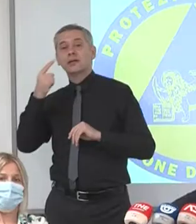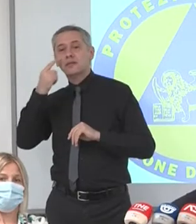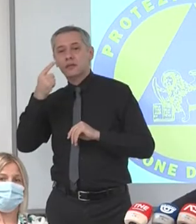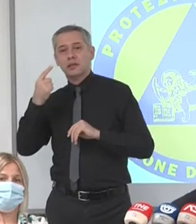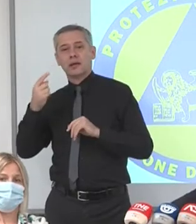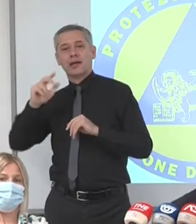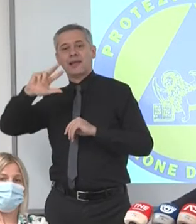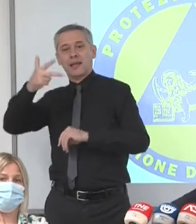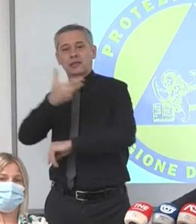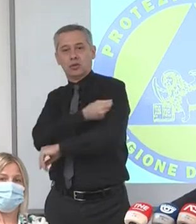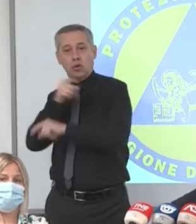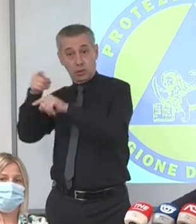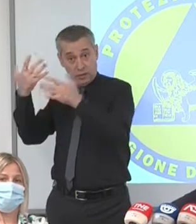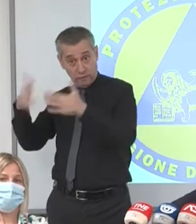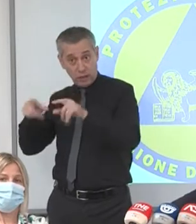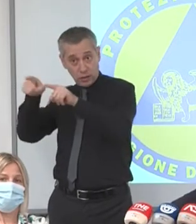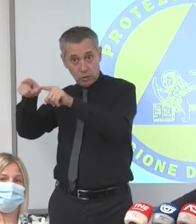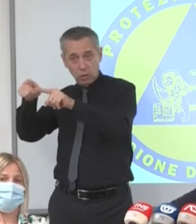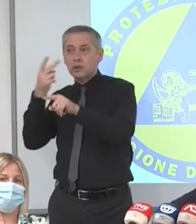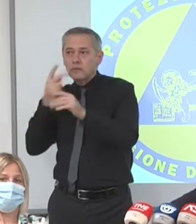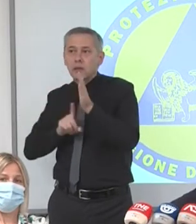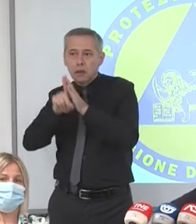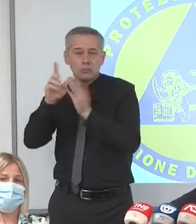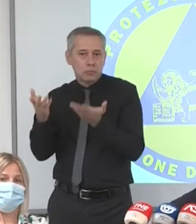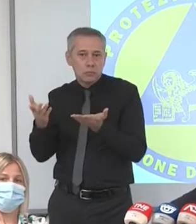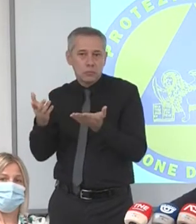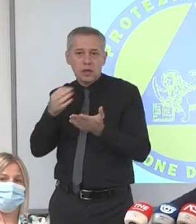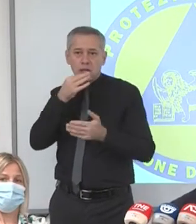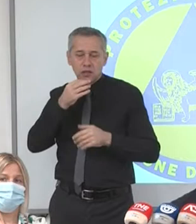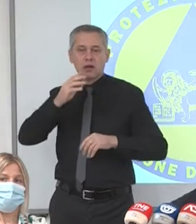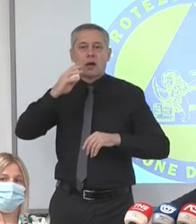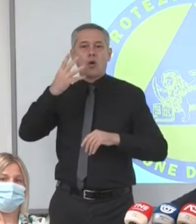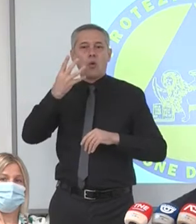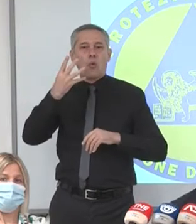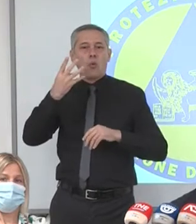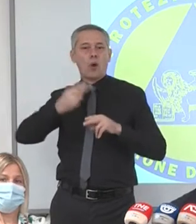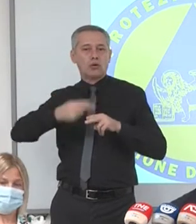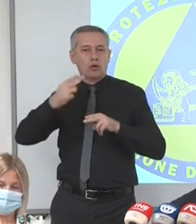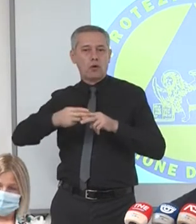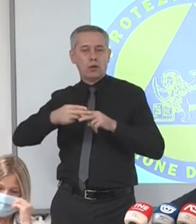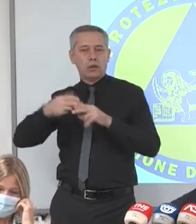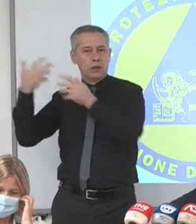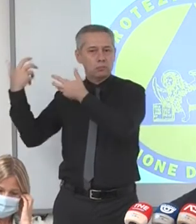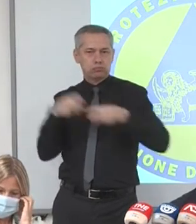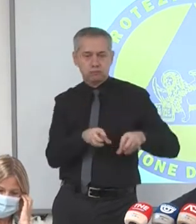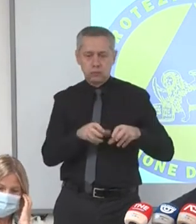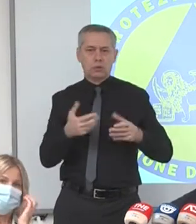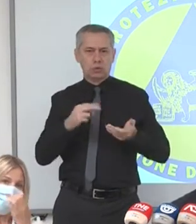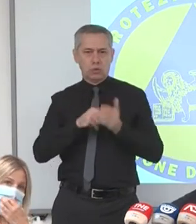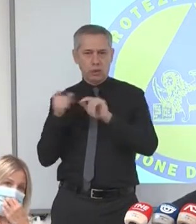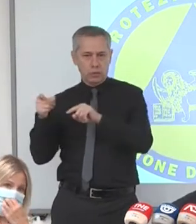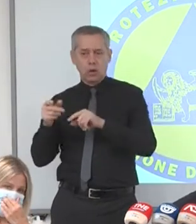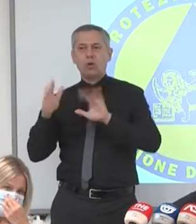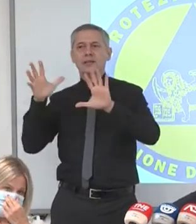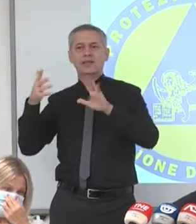sì. Quando tu leggi che riduce di quattro volte i sintomi gravi nel vaccinato con la terza dose e di dieci